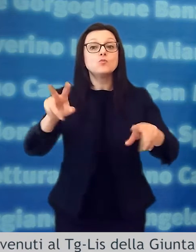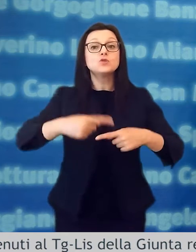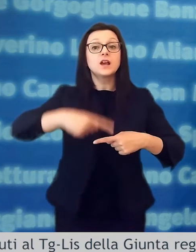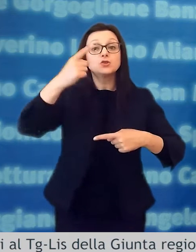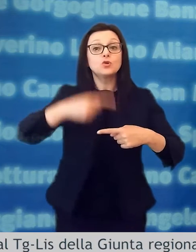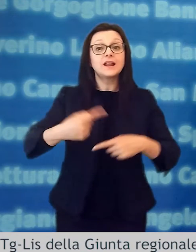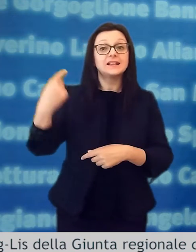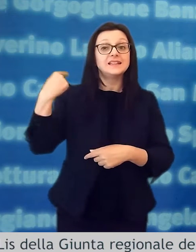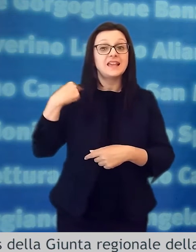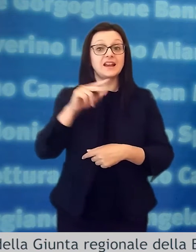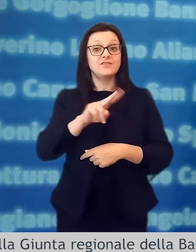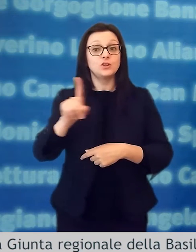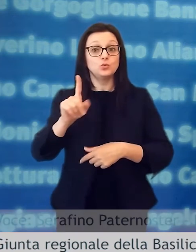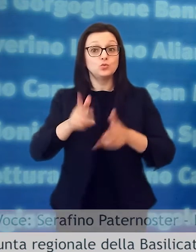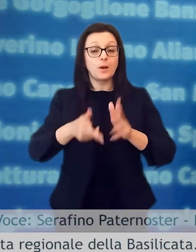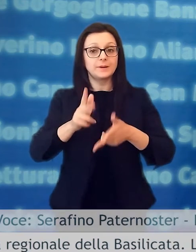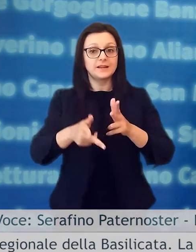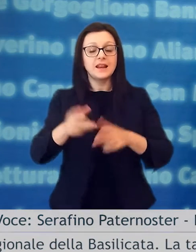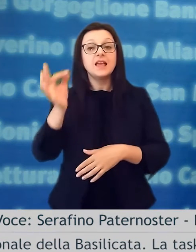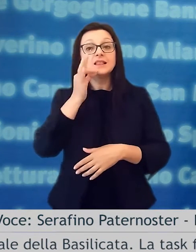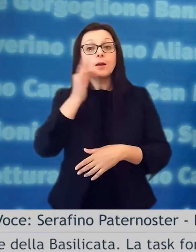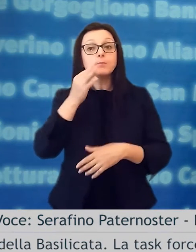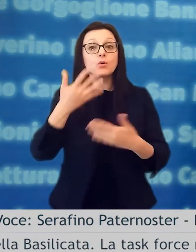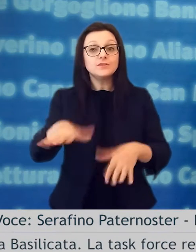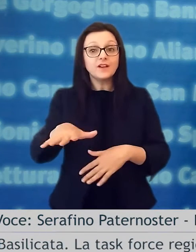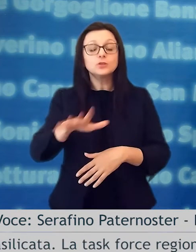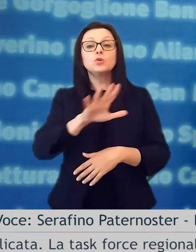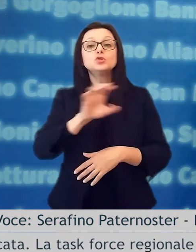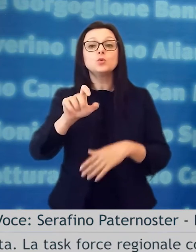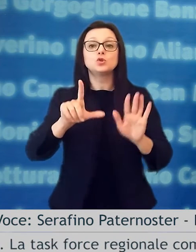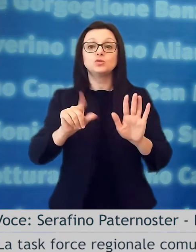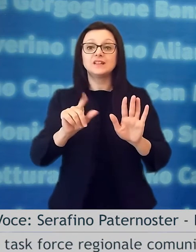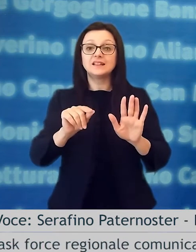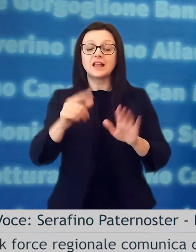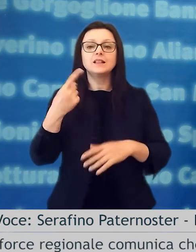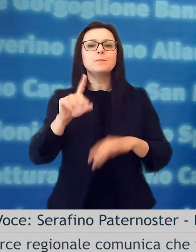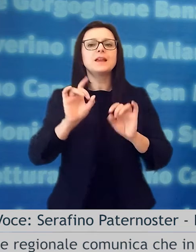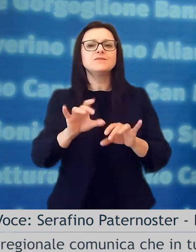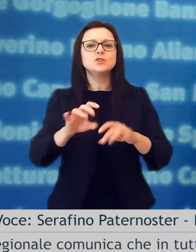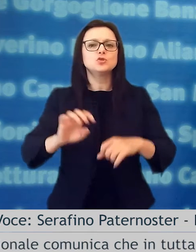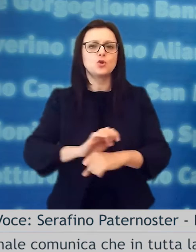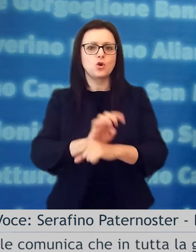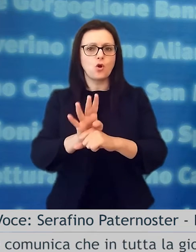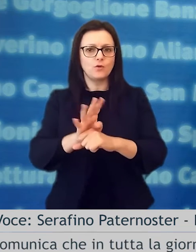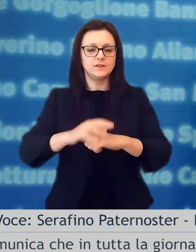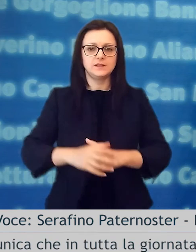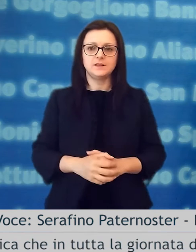giornata di ieri 21 aprile sono stati effettuati 570 test per l'infezione da covid